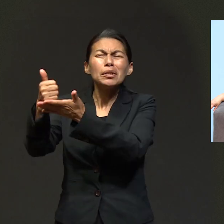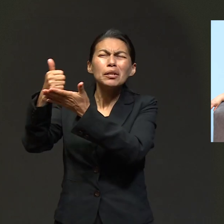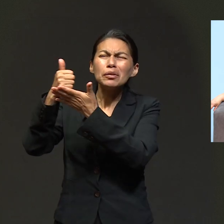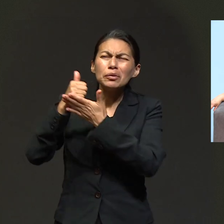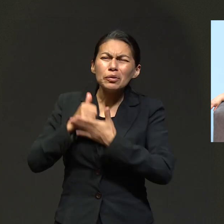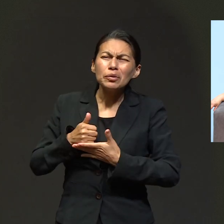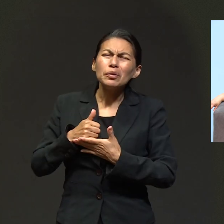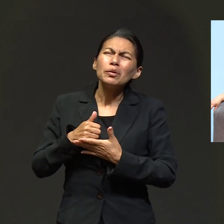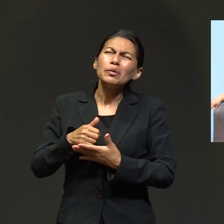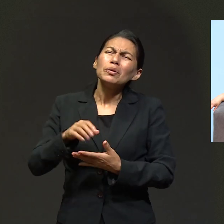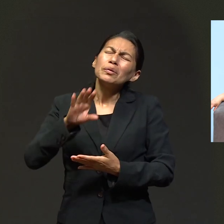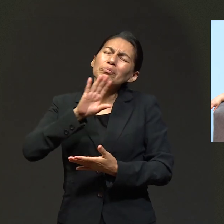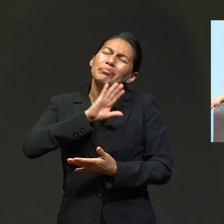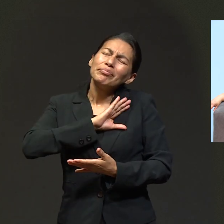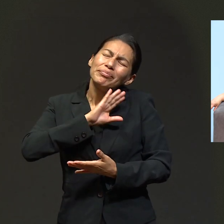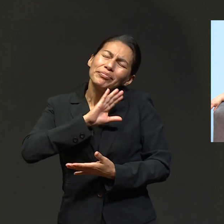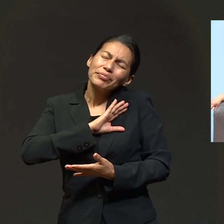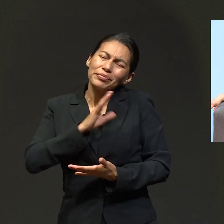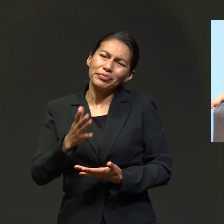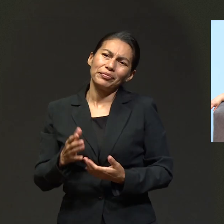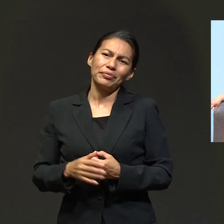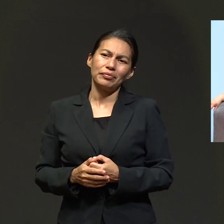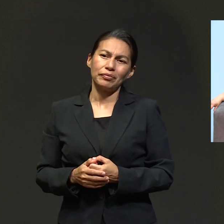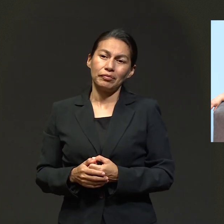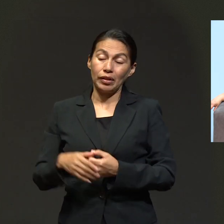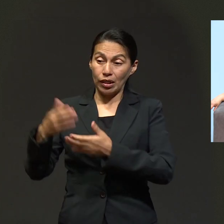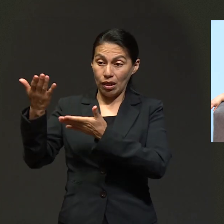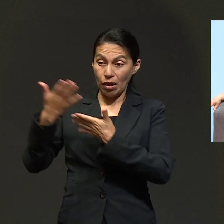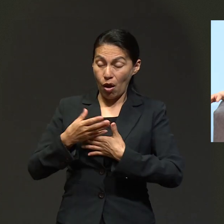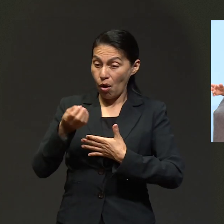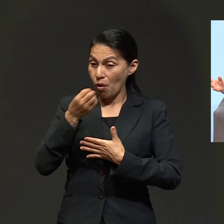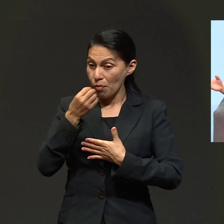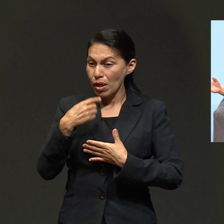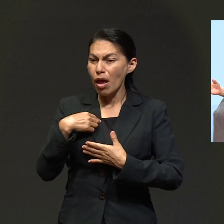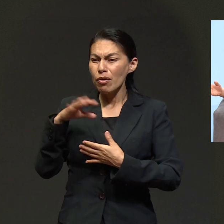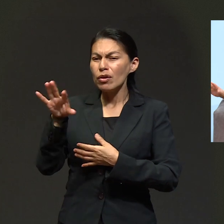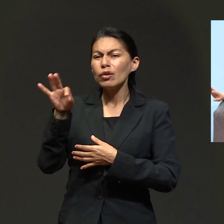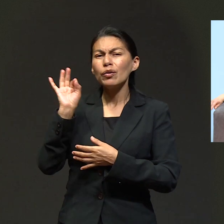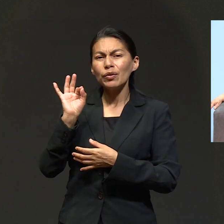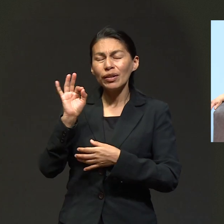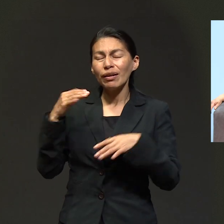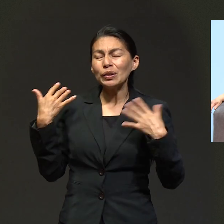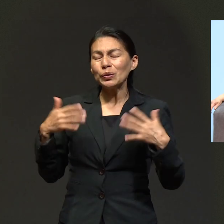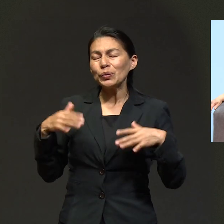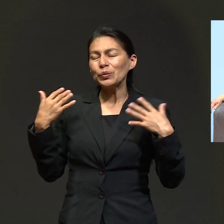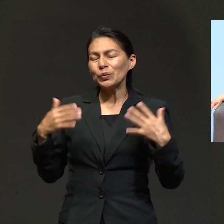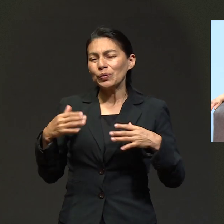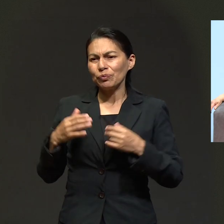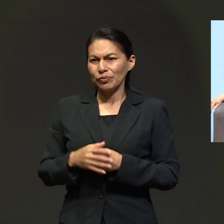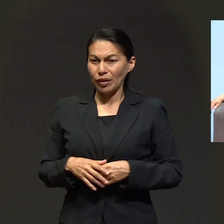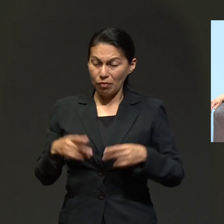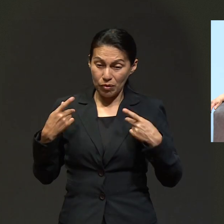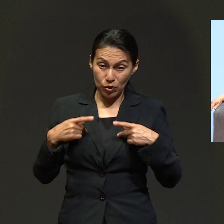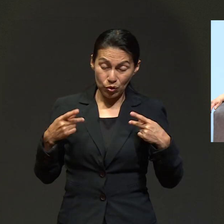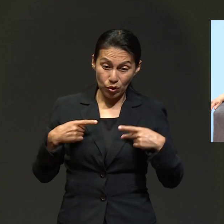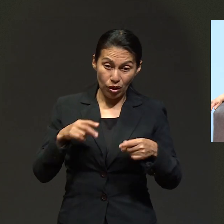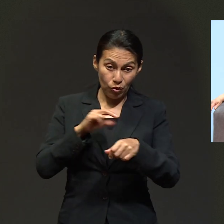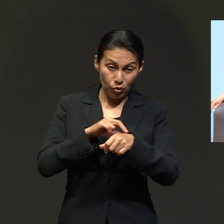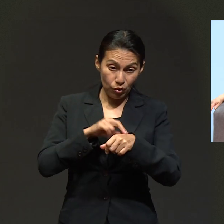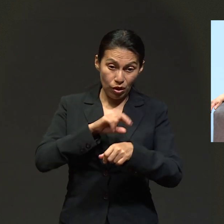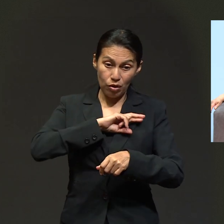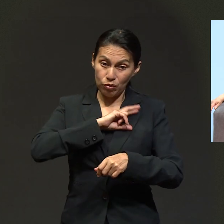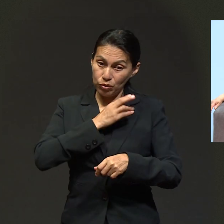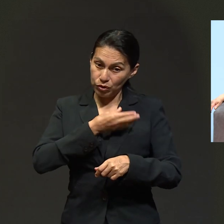¿cómo me pueden consentir tanto, verdad? De que me trajeron la carta como si fuera un restaurante. Y